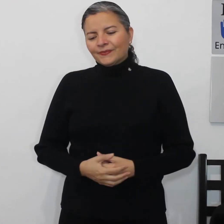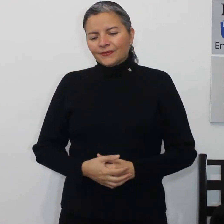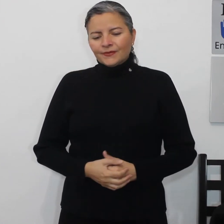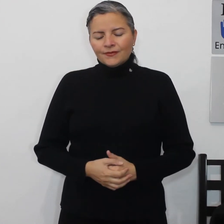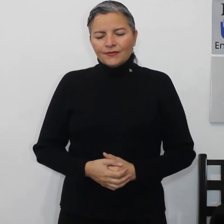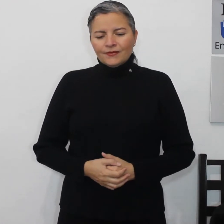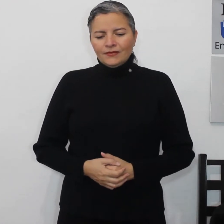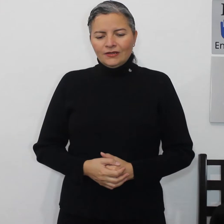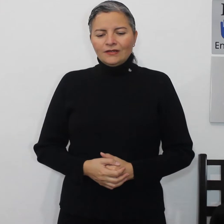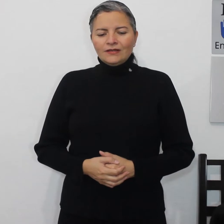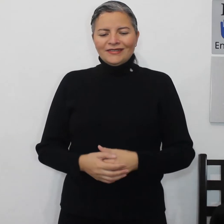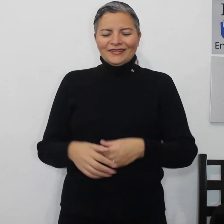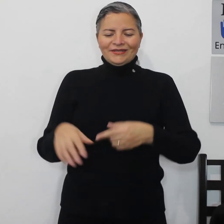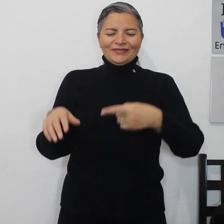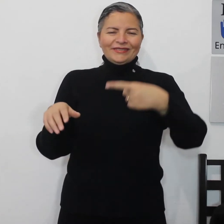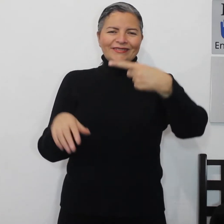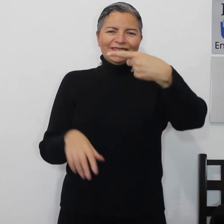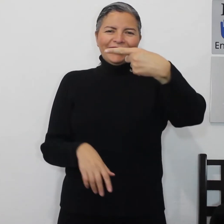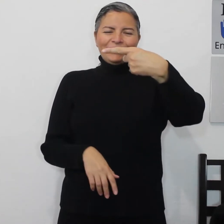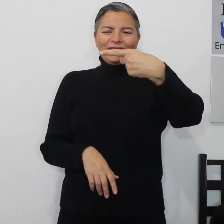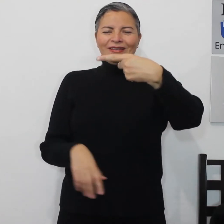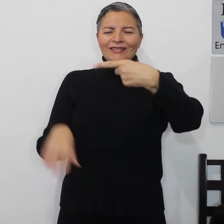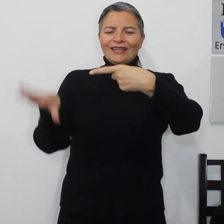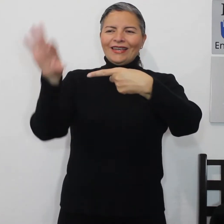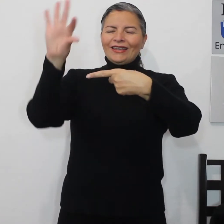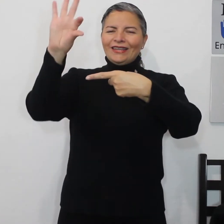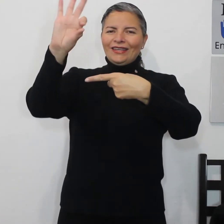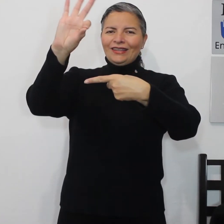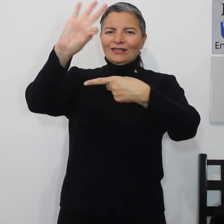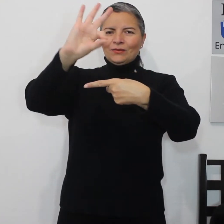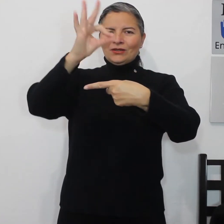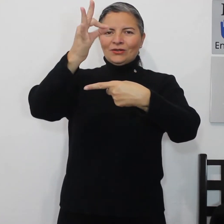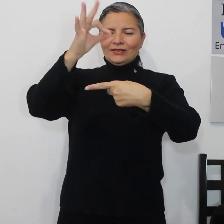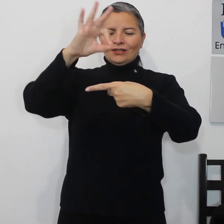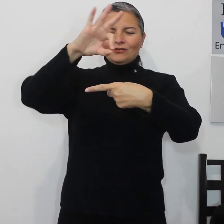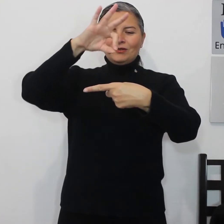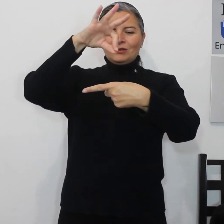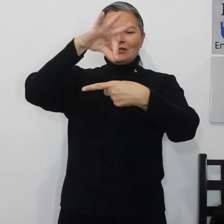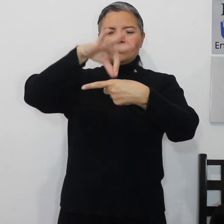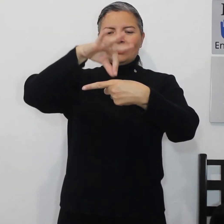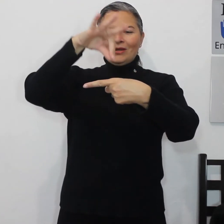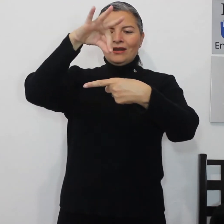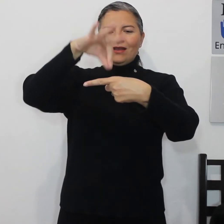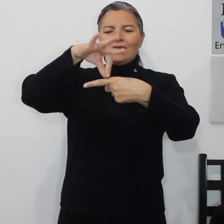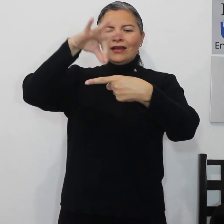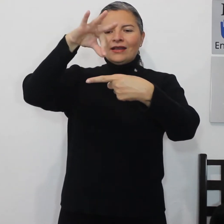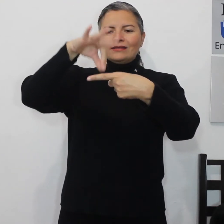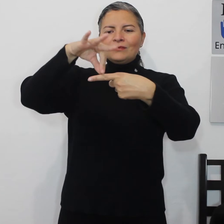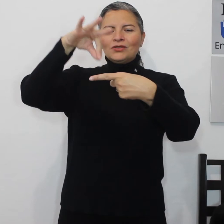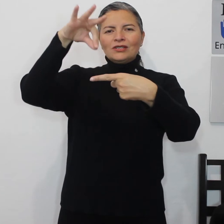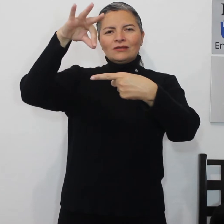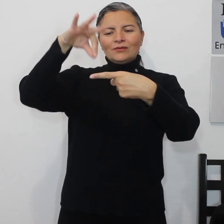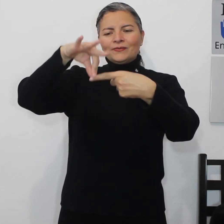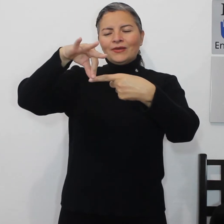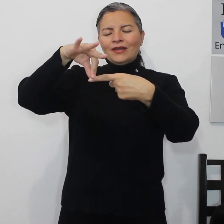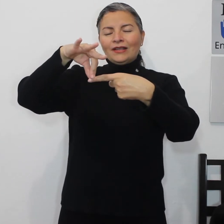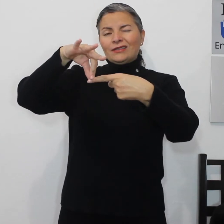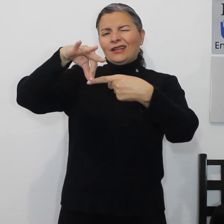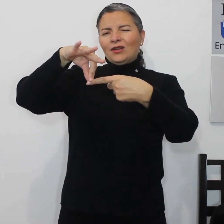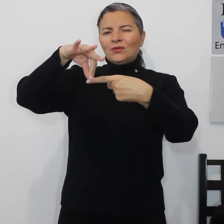chicharos chicharos dedo índice y después con esta configuración manual hacemos esto que serían como